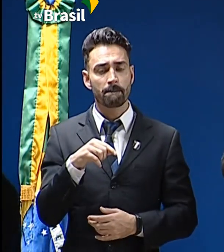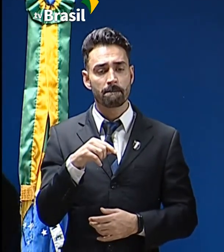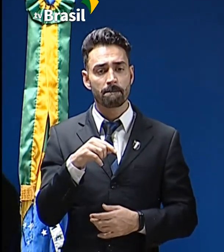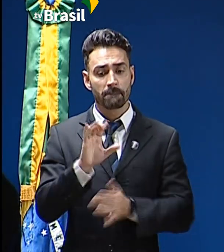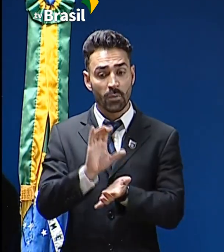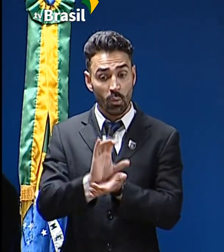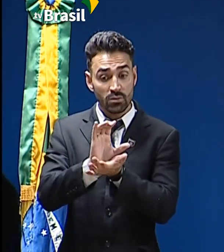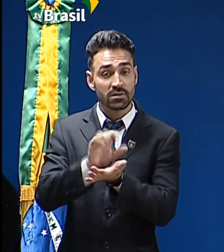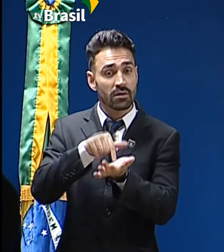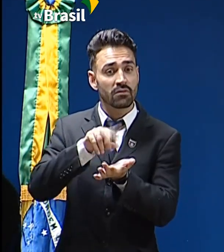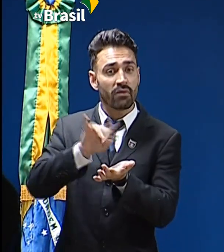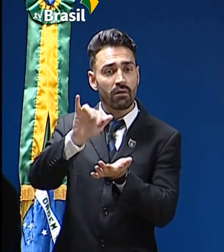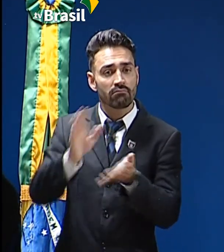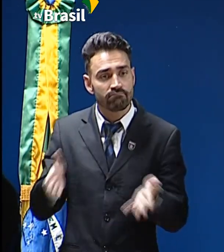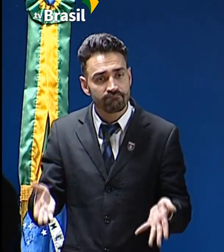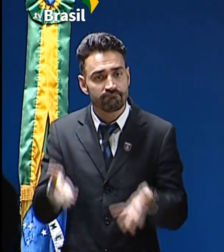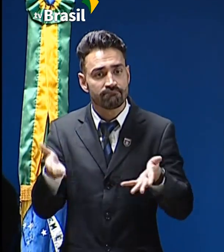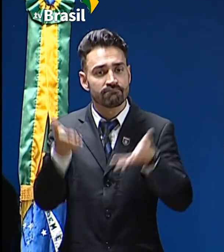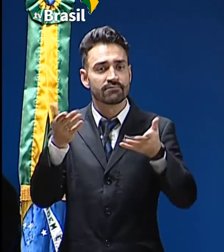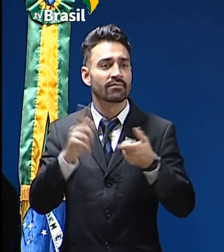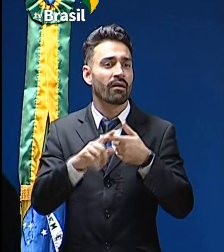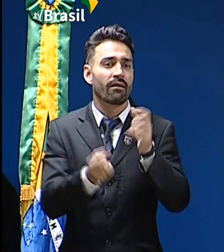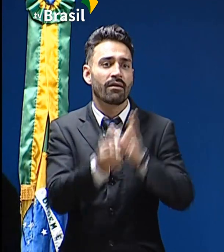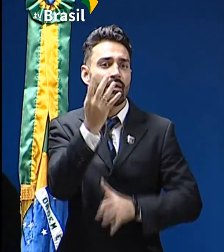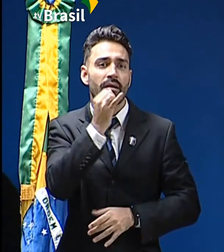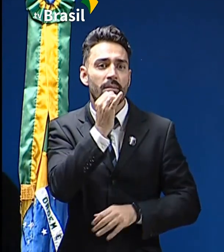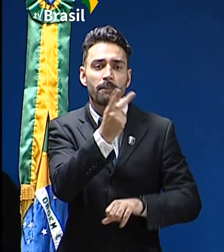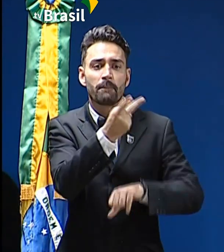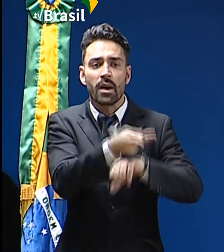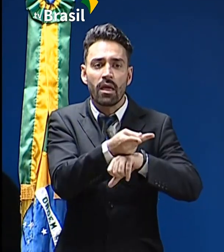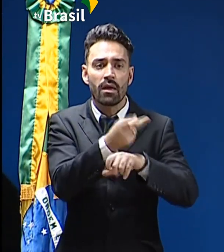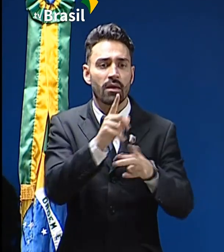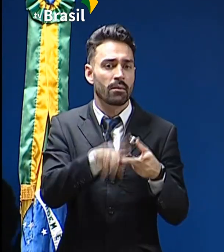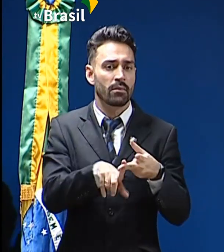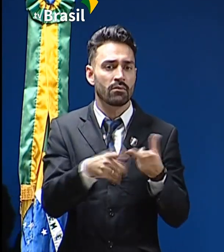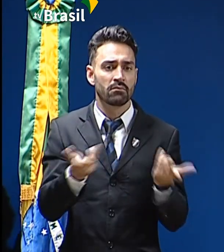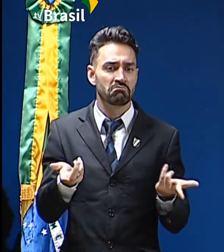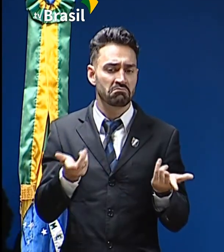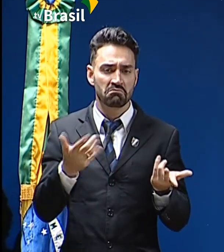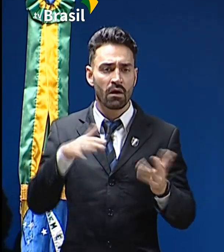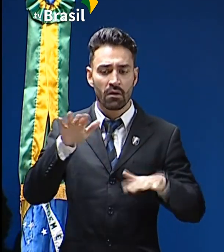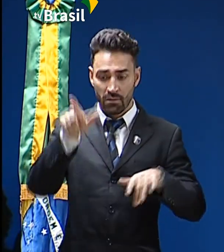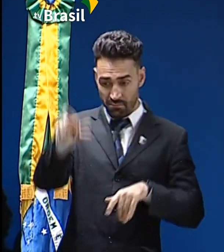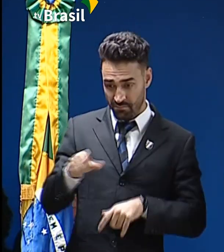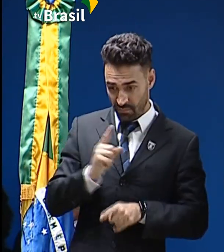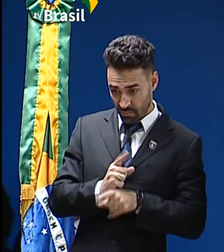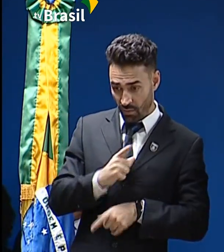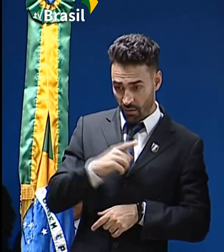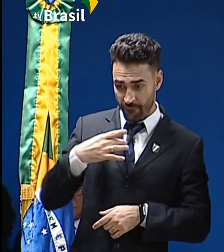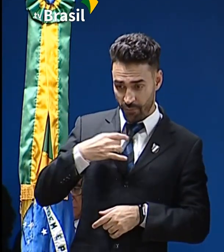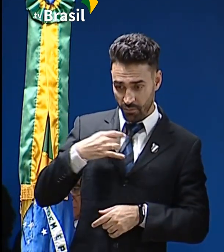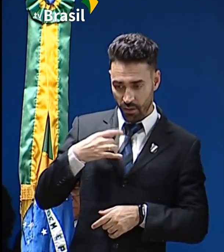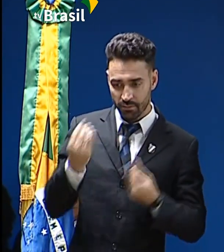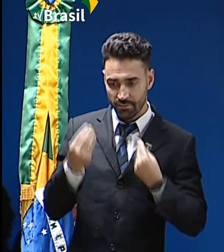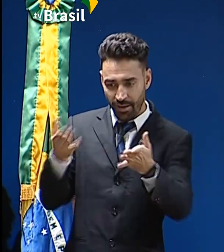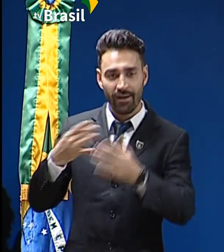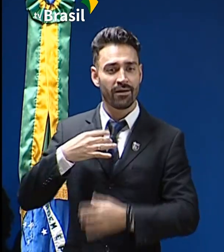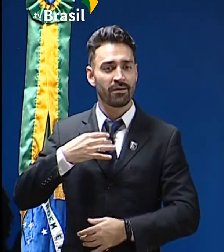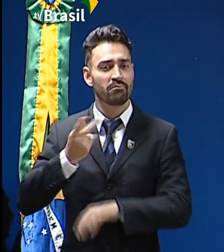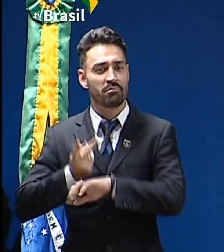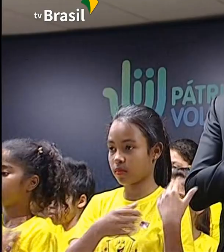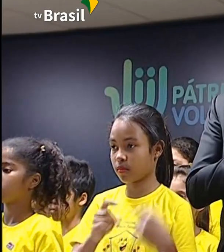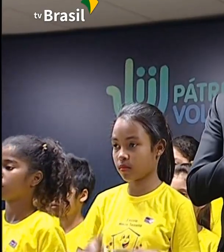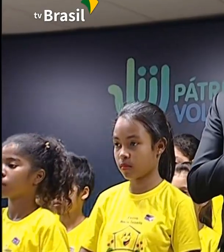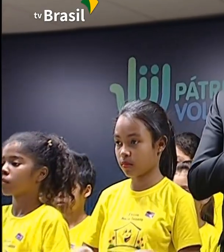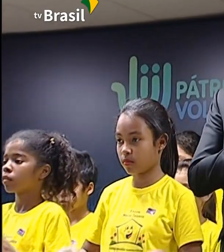conselho vai impulsionar, vai definir prêmios, maneiras de se beneficiar aqueles voluntários, de retribuir aos voluntários o